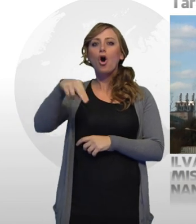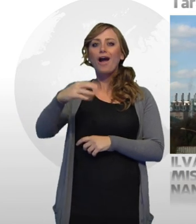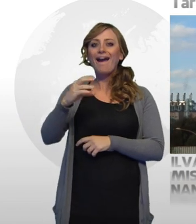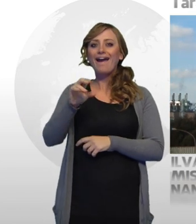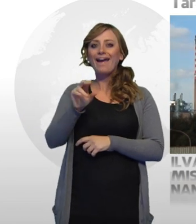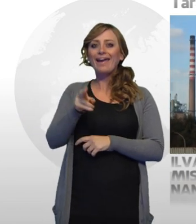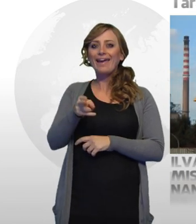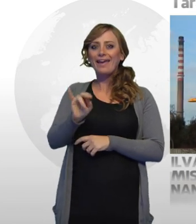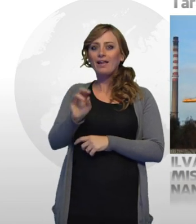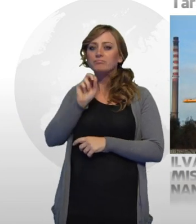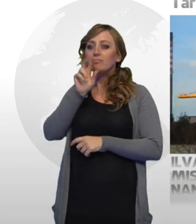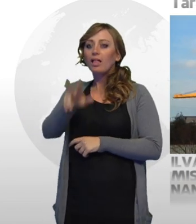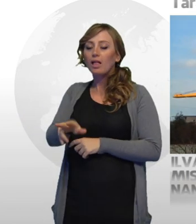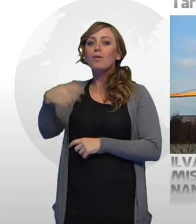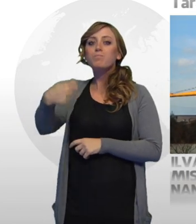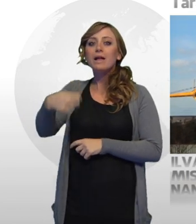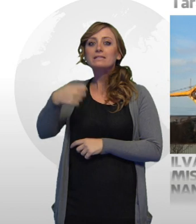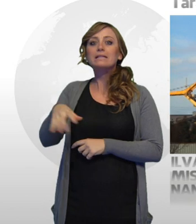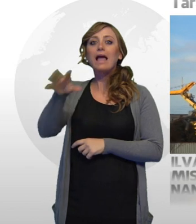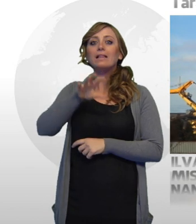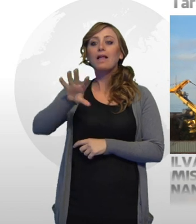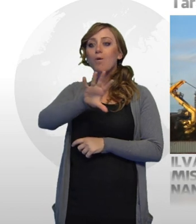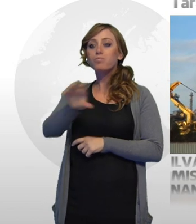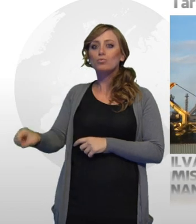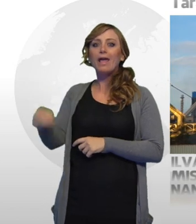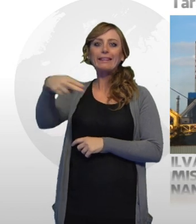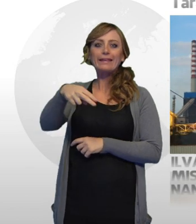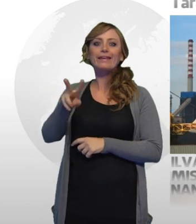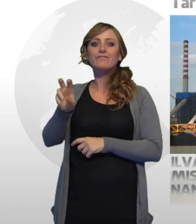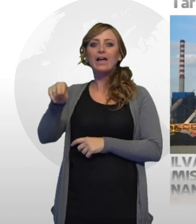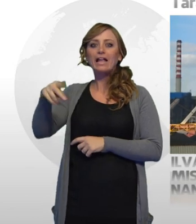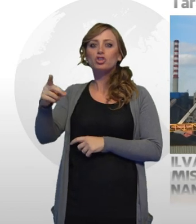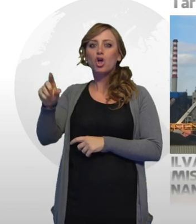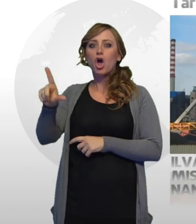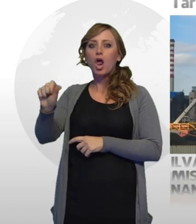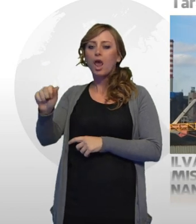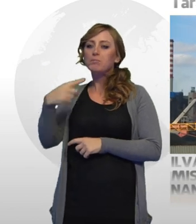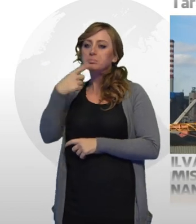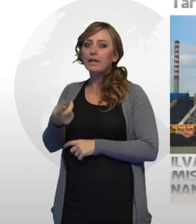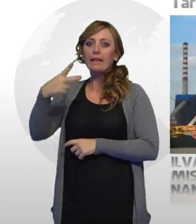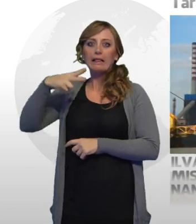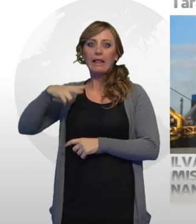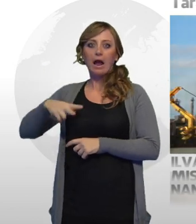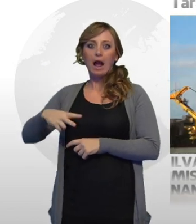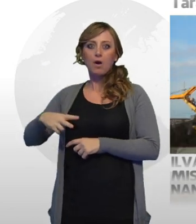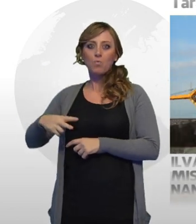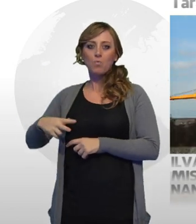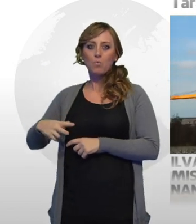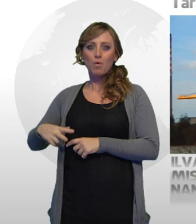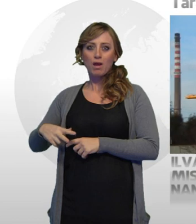rassicura il presidente della Regione Puglia, Nichi Vendola, il quale nei giorni scorsi aveva chiesto